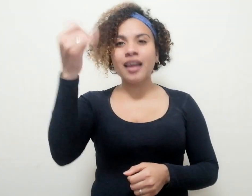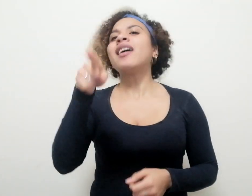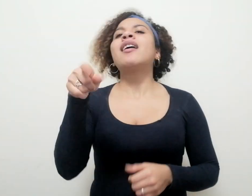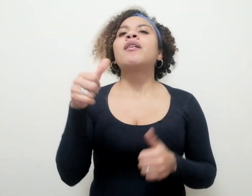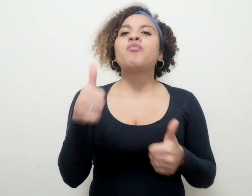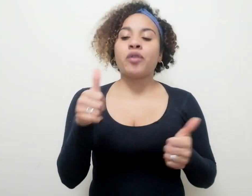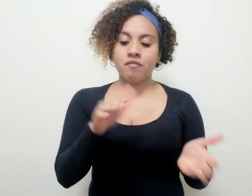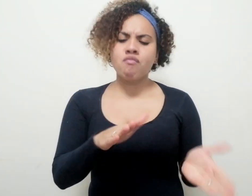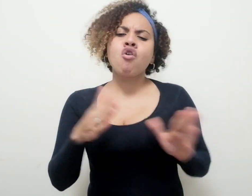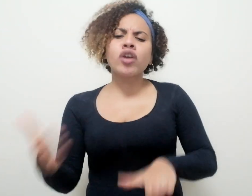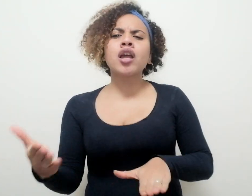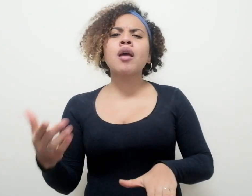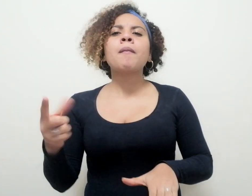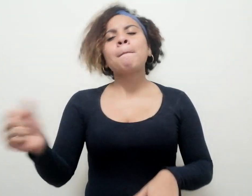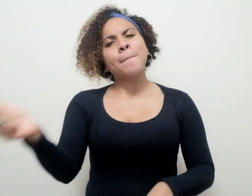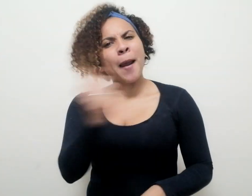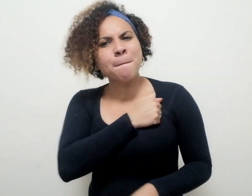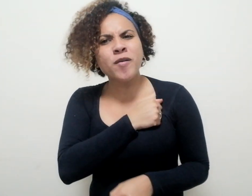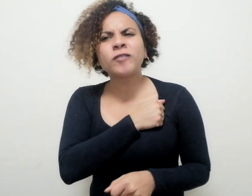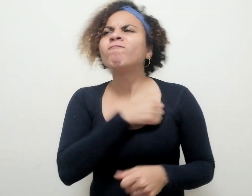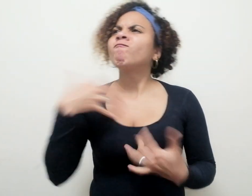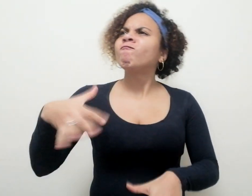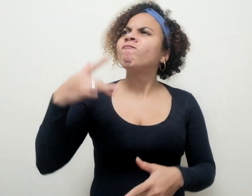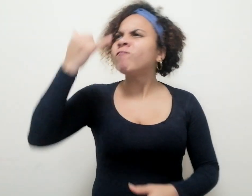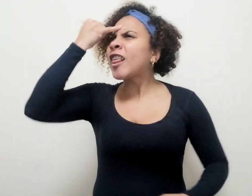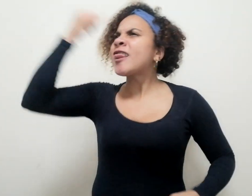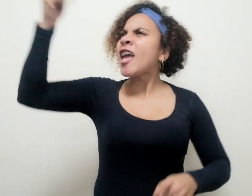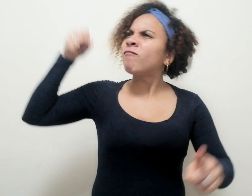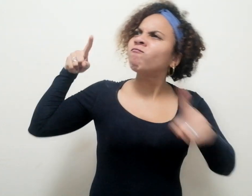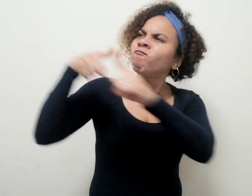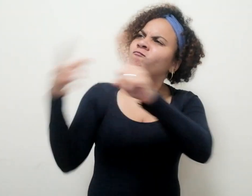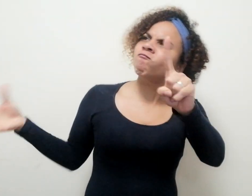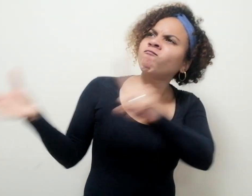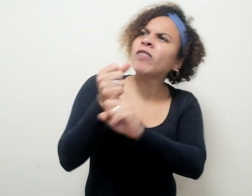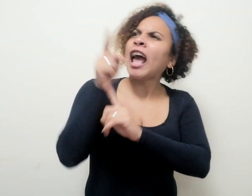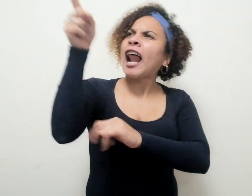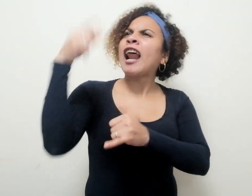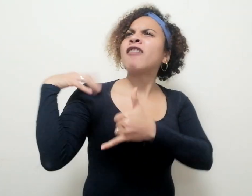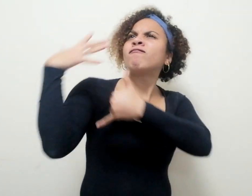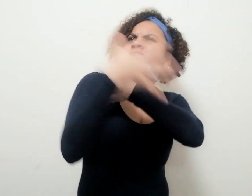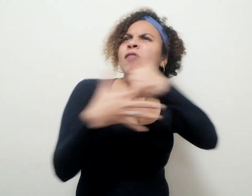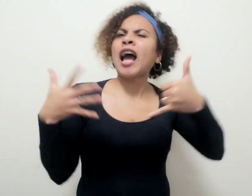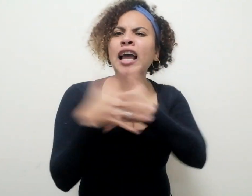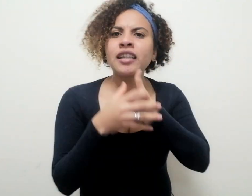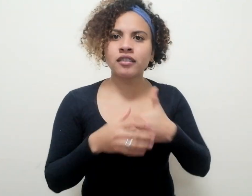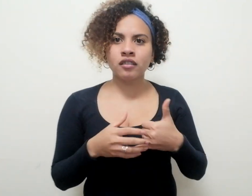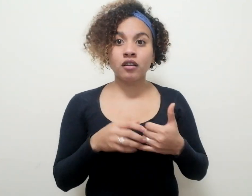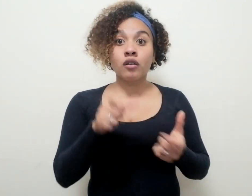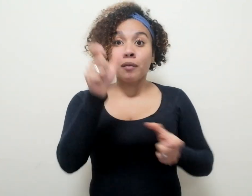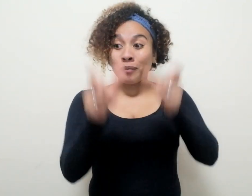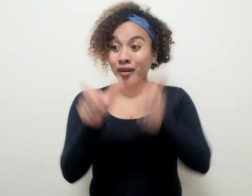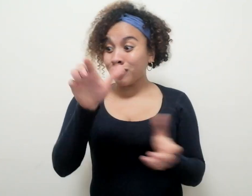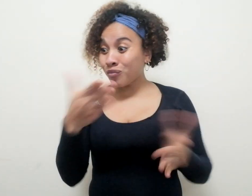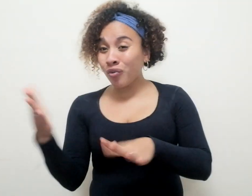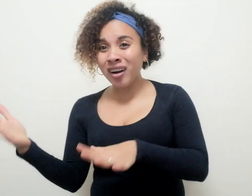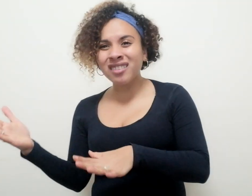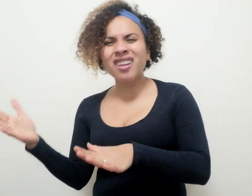morir, por el amor a ciertos ideales como la patria. A nuestros muertos anónimos, los convertimos en